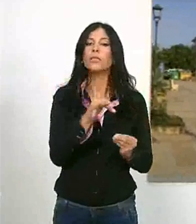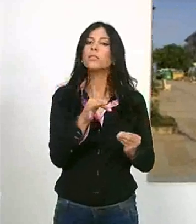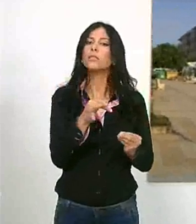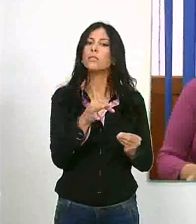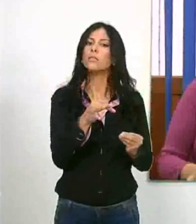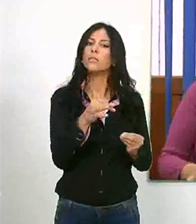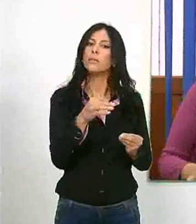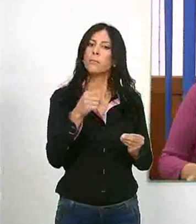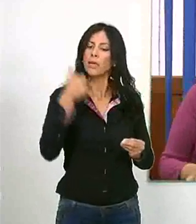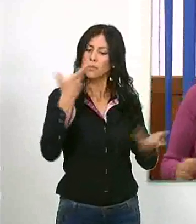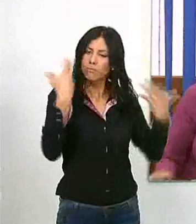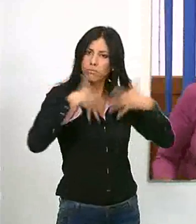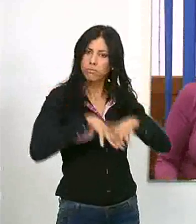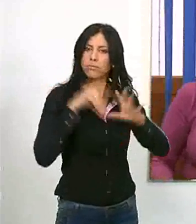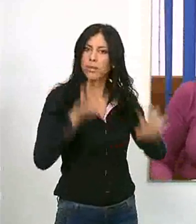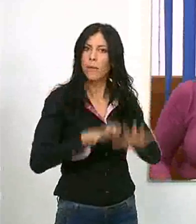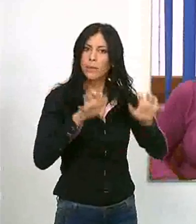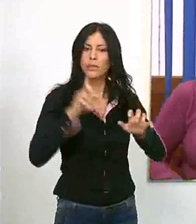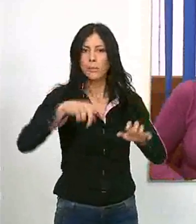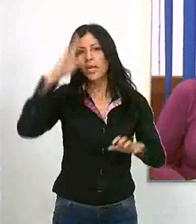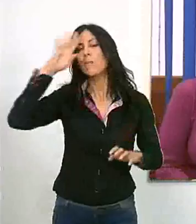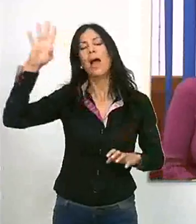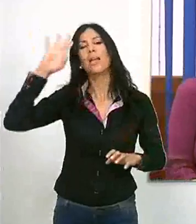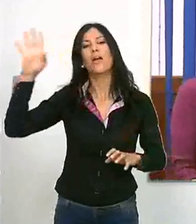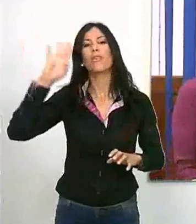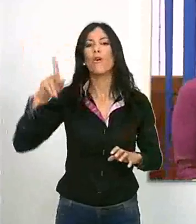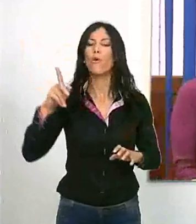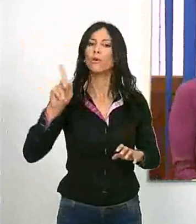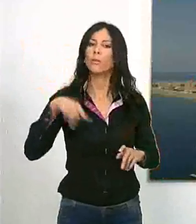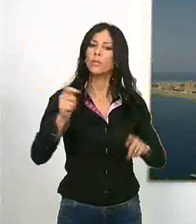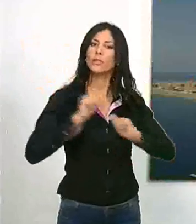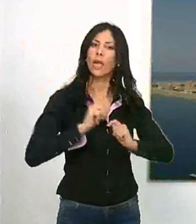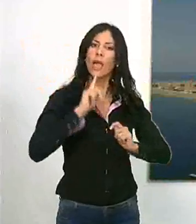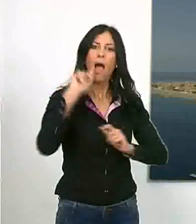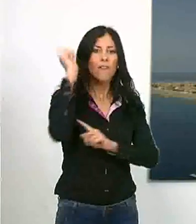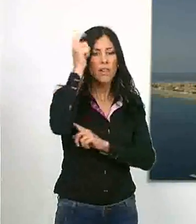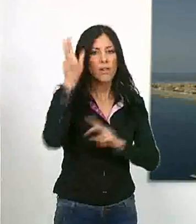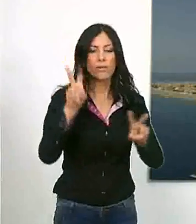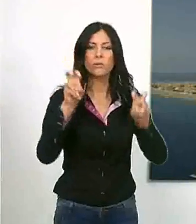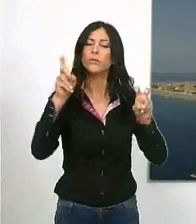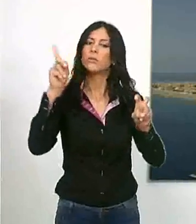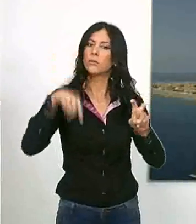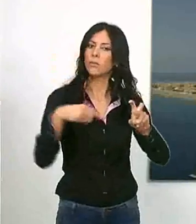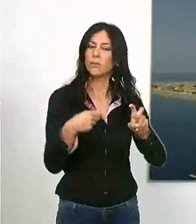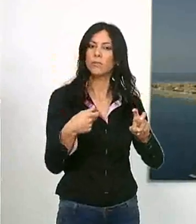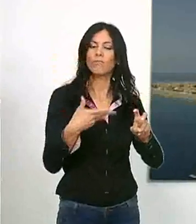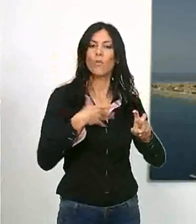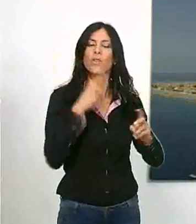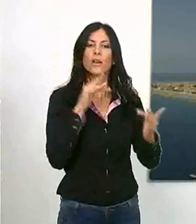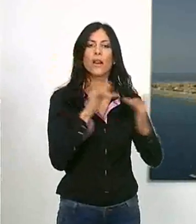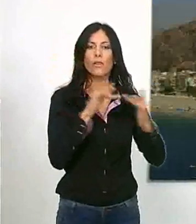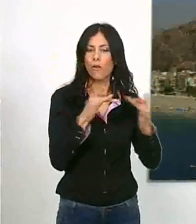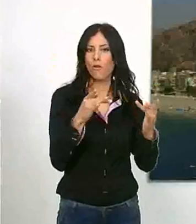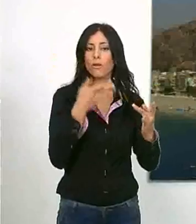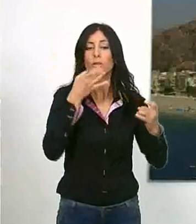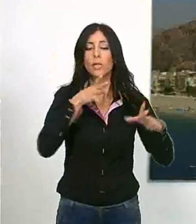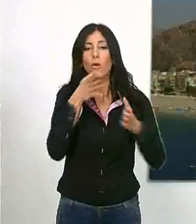es una forma de ejercitar la imaginación, adquirir nuevas habilidades y entablar nuevas